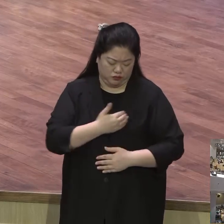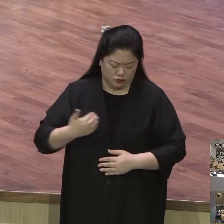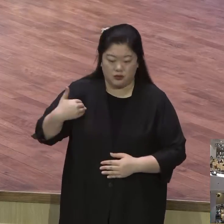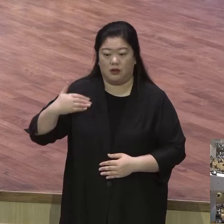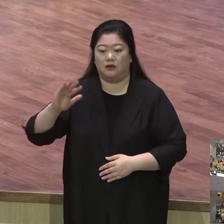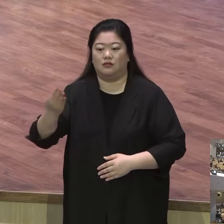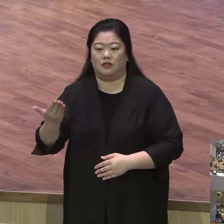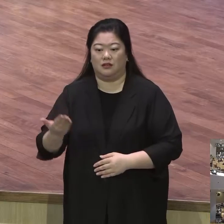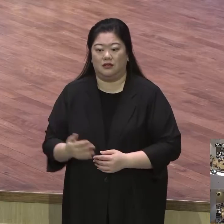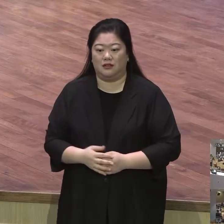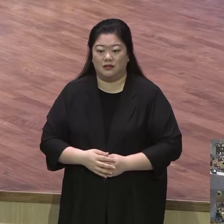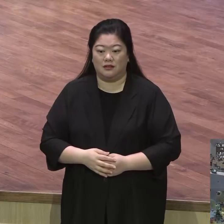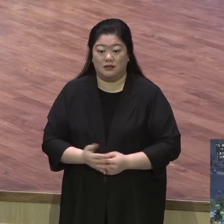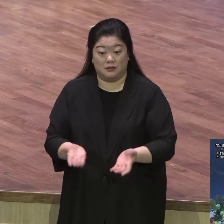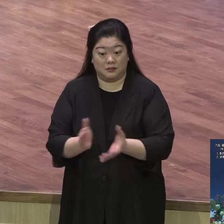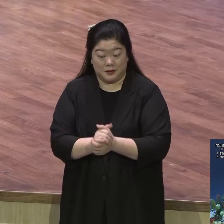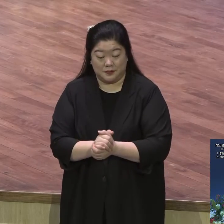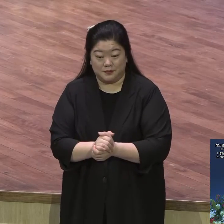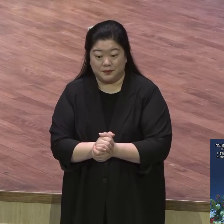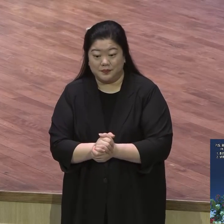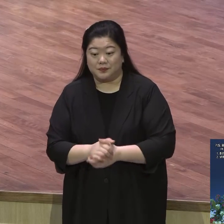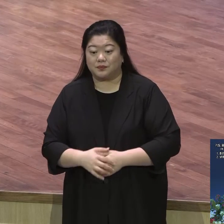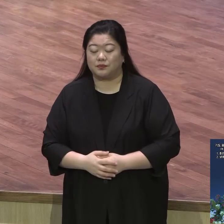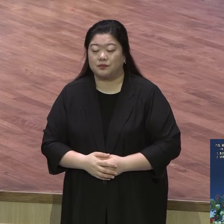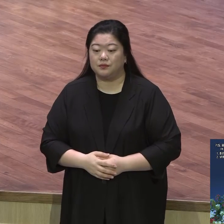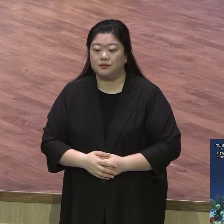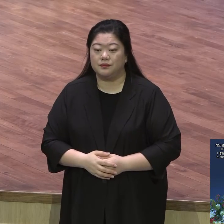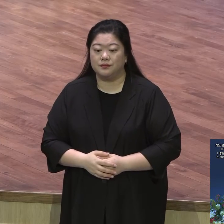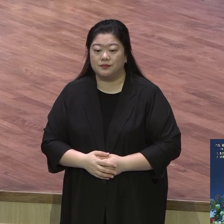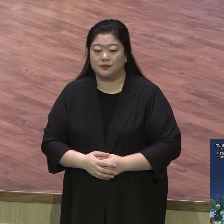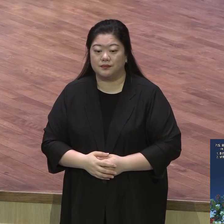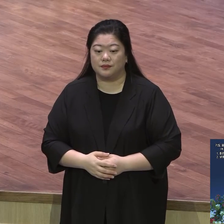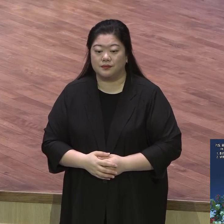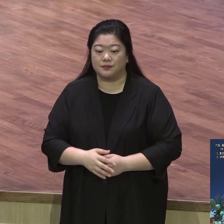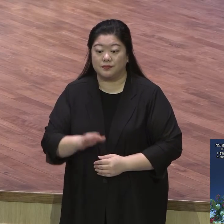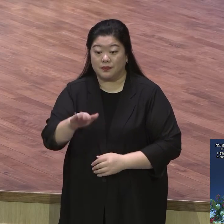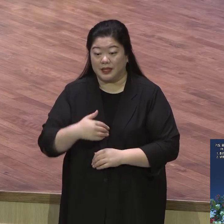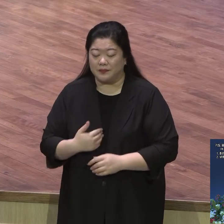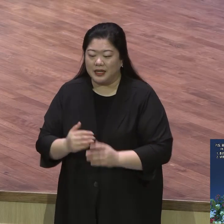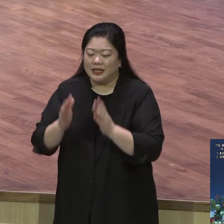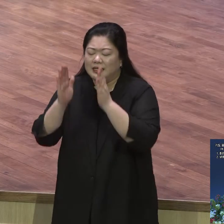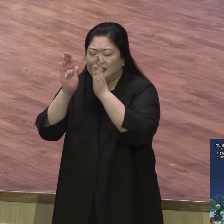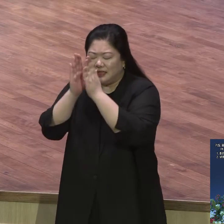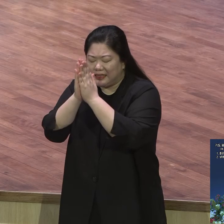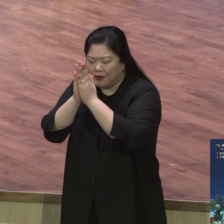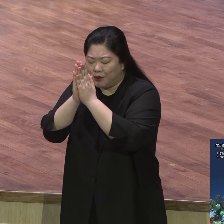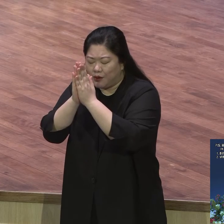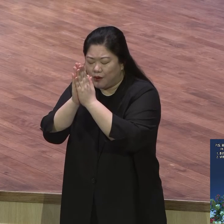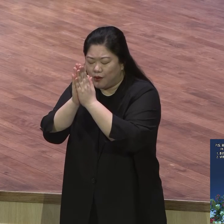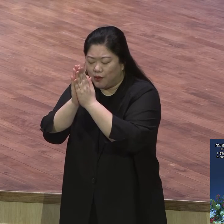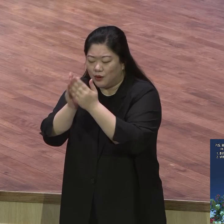기쁨이 충만할 것이다 기도는요 기도하기 전에는 결코 배울 수 없다라는 말이 있어요